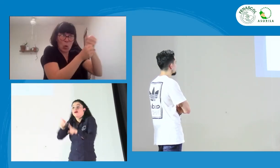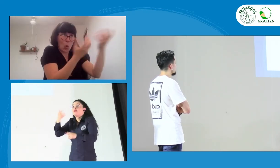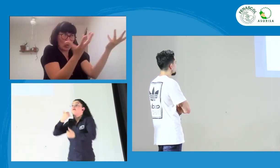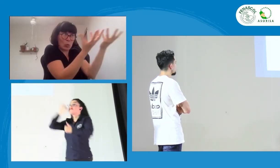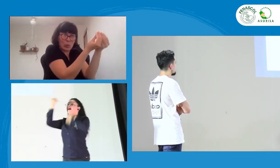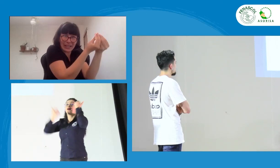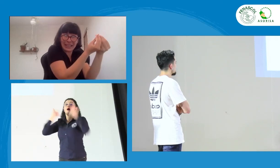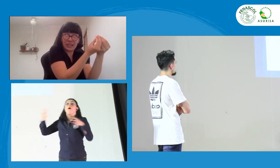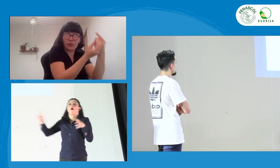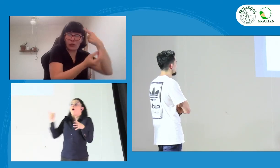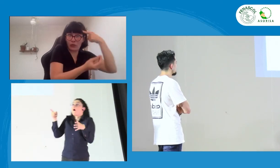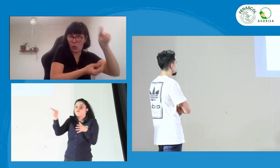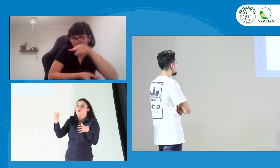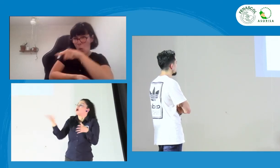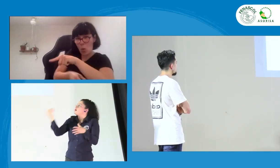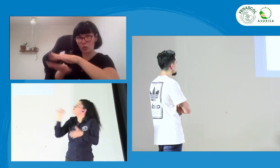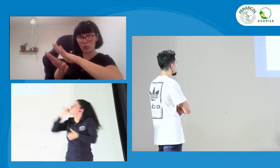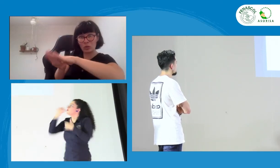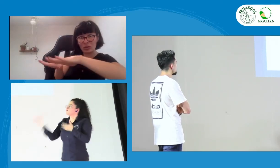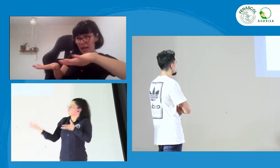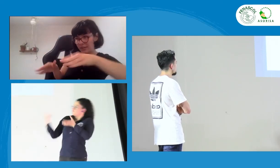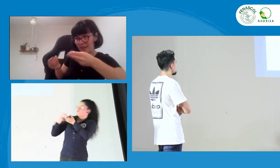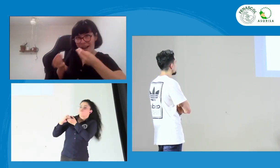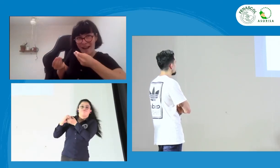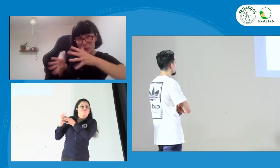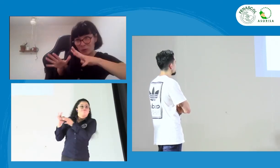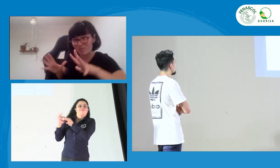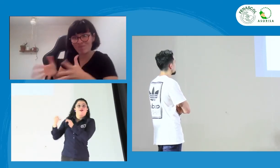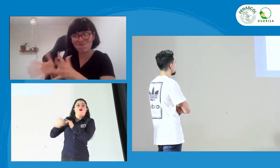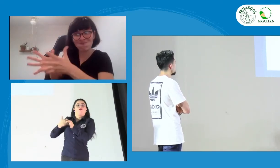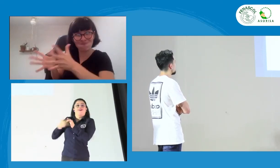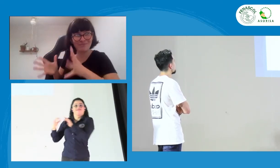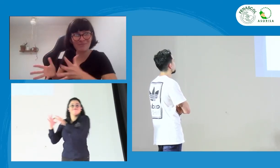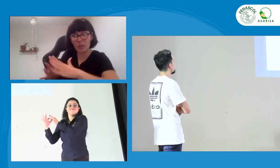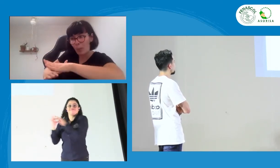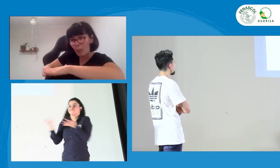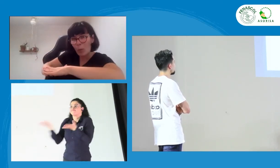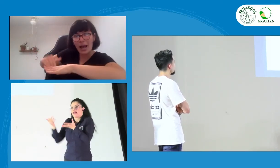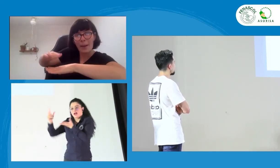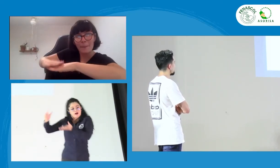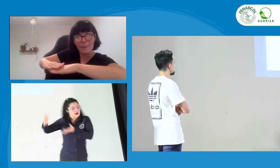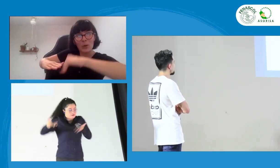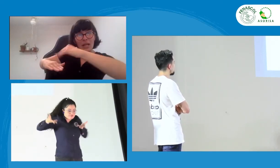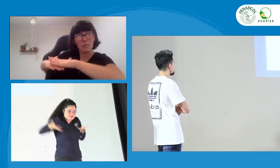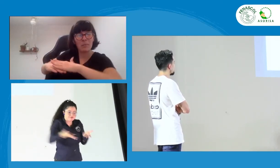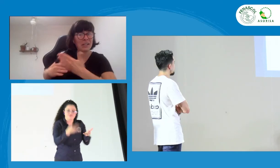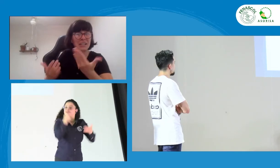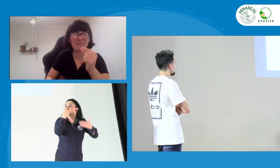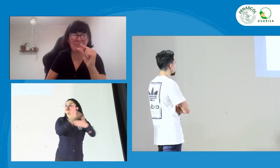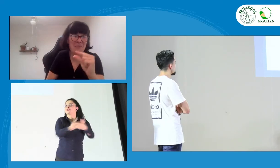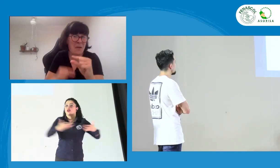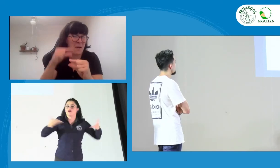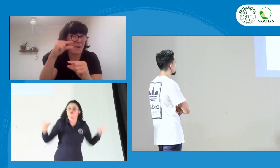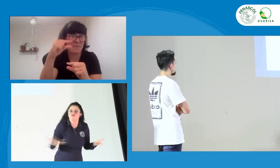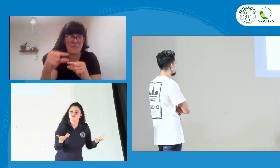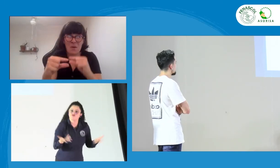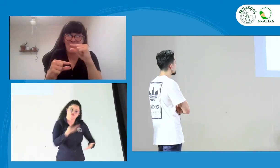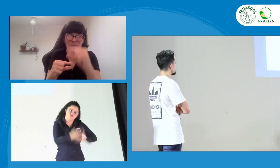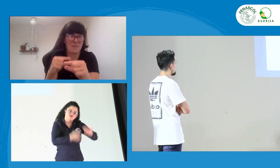los adultos, trabajando directamente con los jóvenes y los jóvenes con los niños, buscando construir